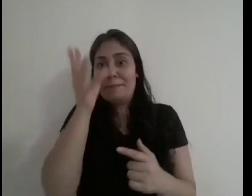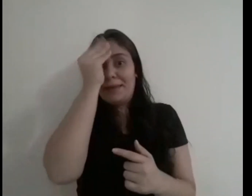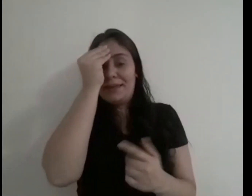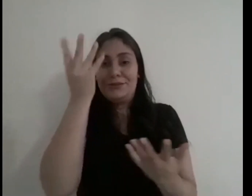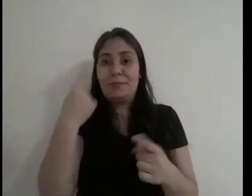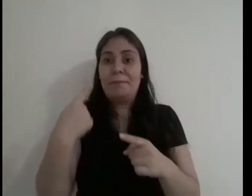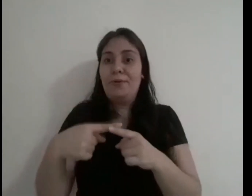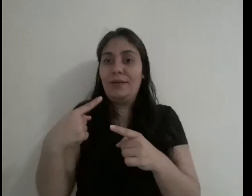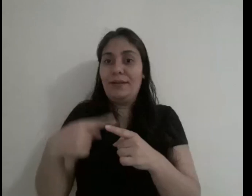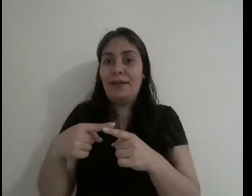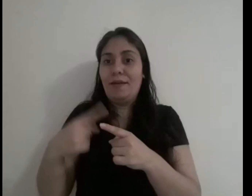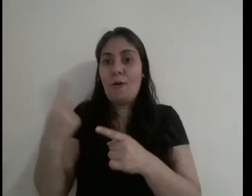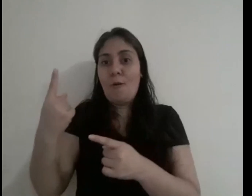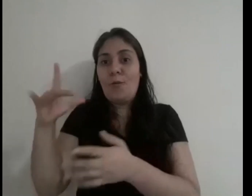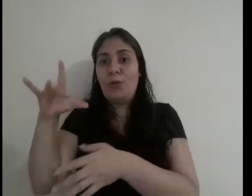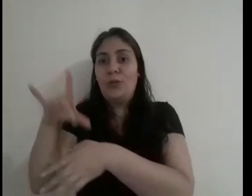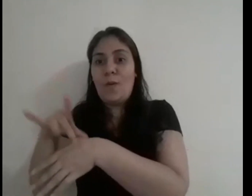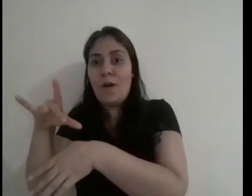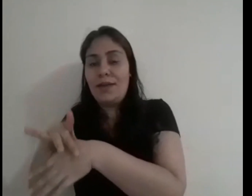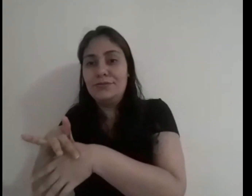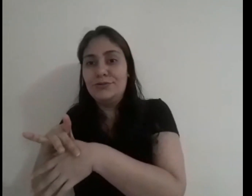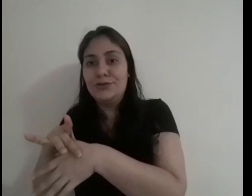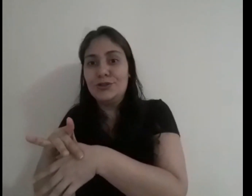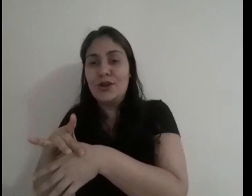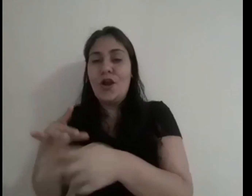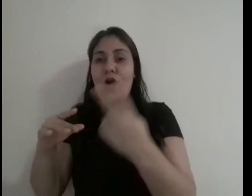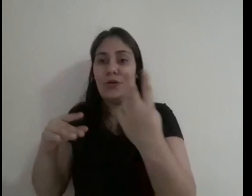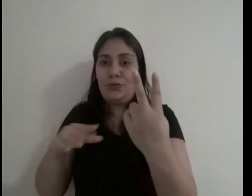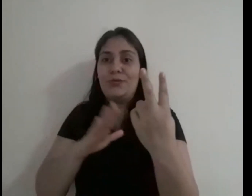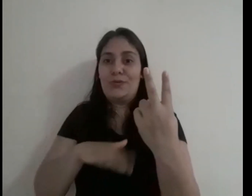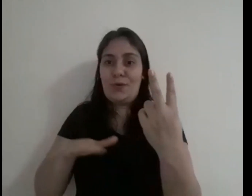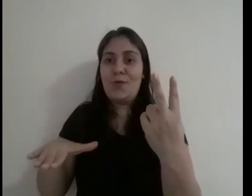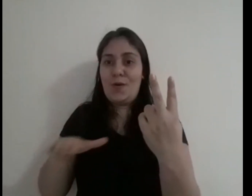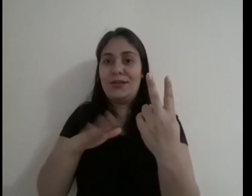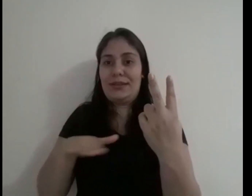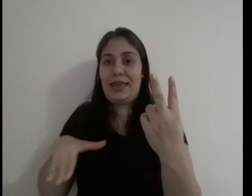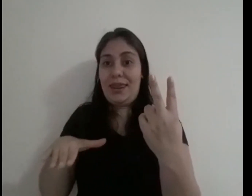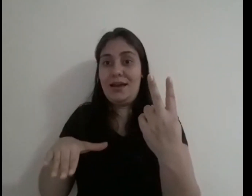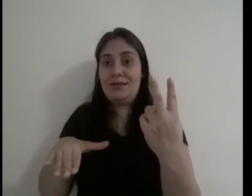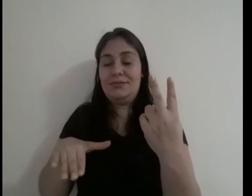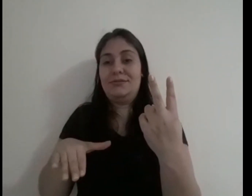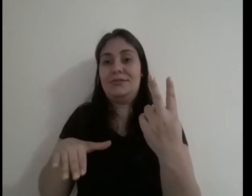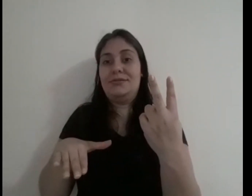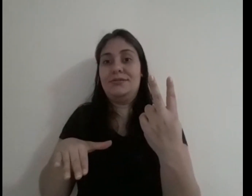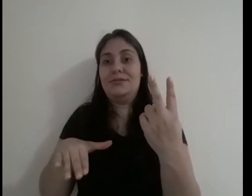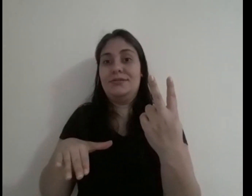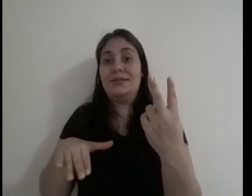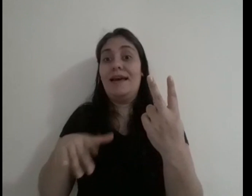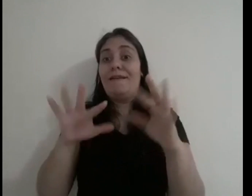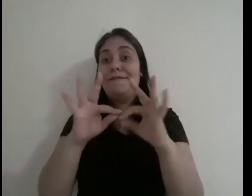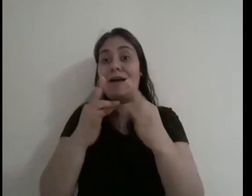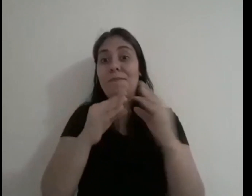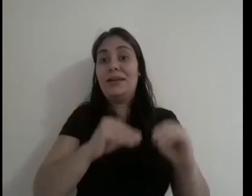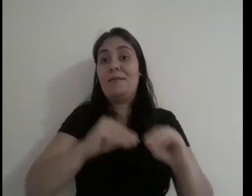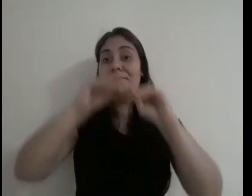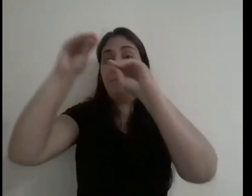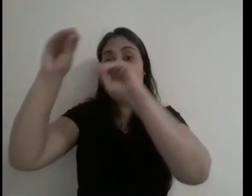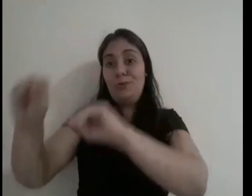para continuar o trabalho. Um adoeceu. Duas crianças, né? Médiums. A família se mudou